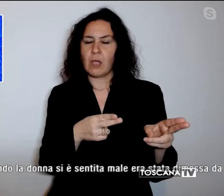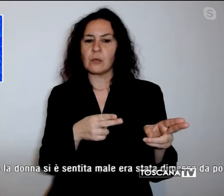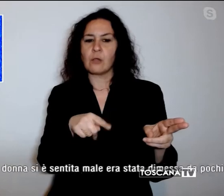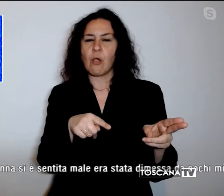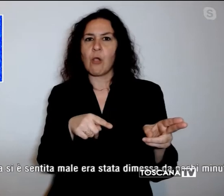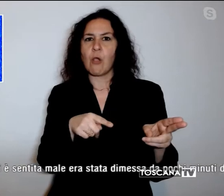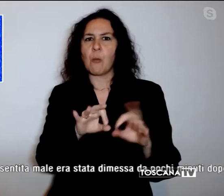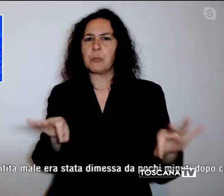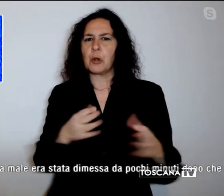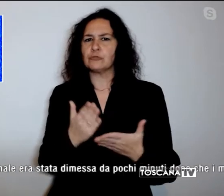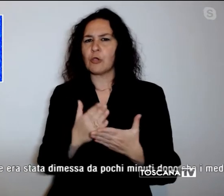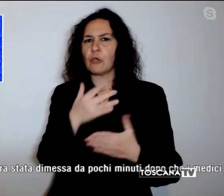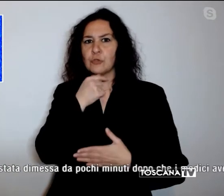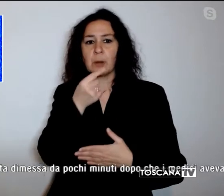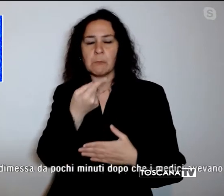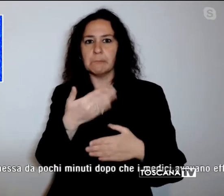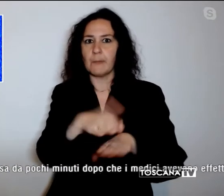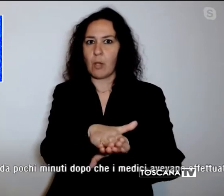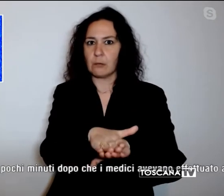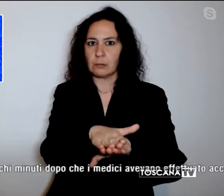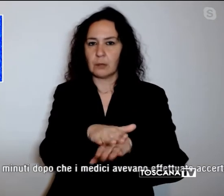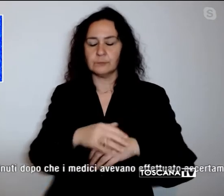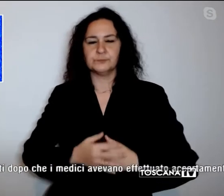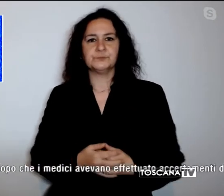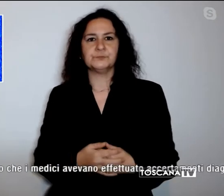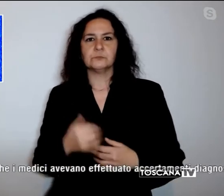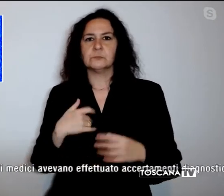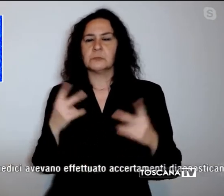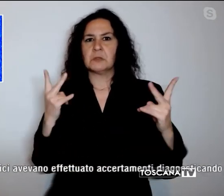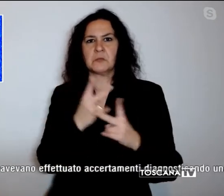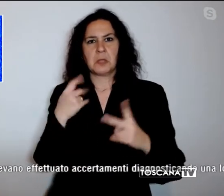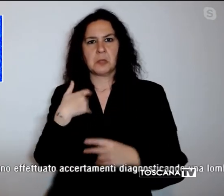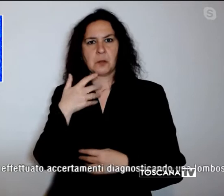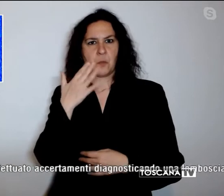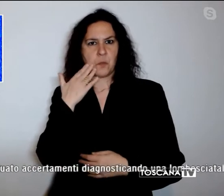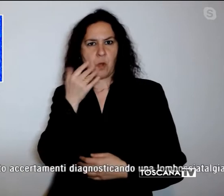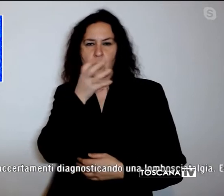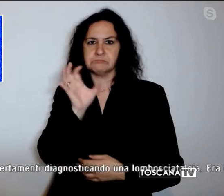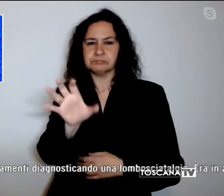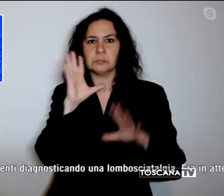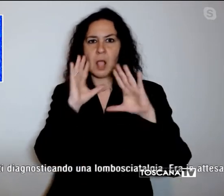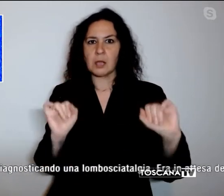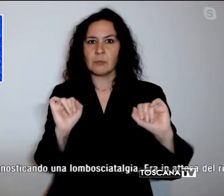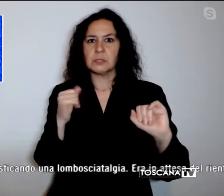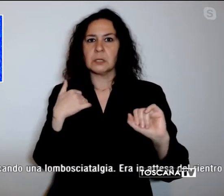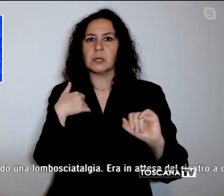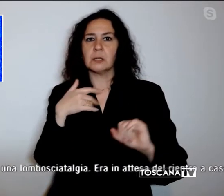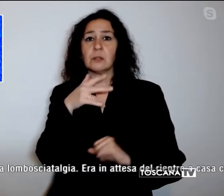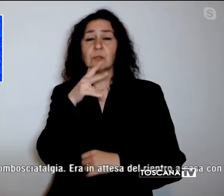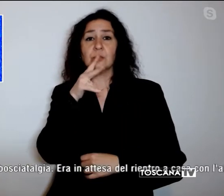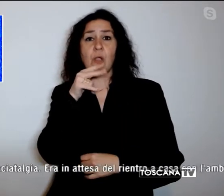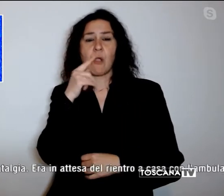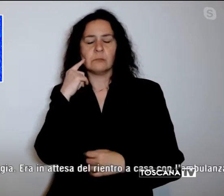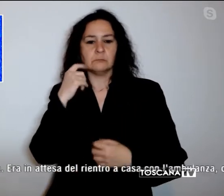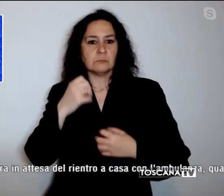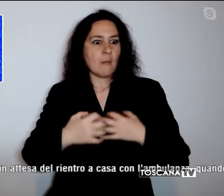Stando alla denuncia presentata dall'uomo ai carabinieri, quando la donna si è sentita male era